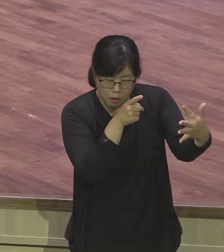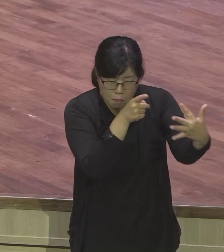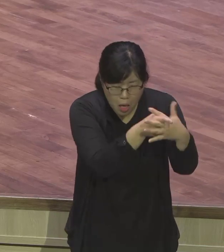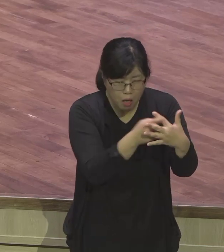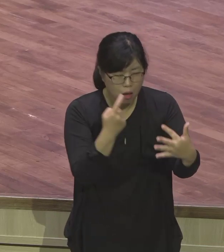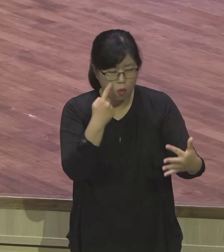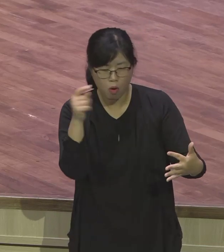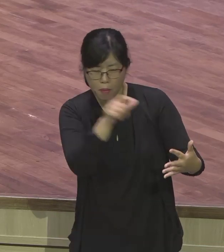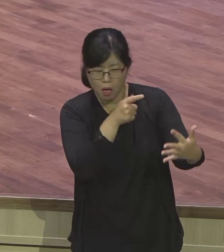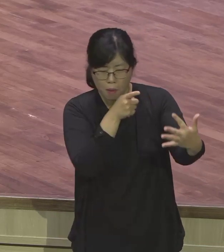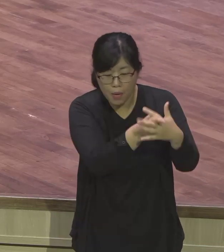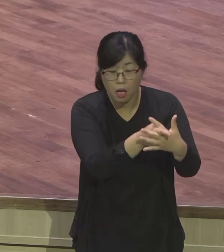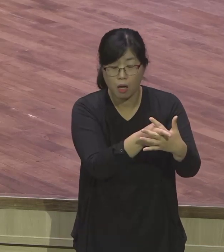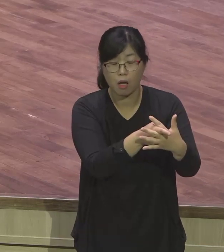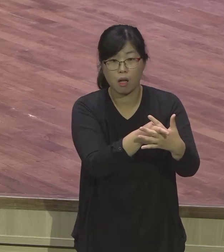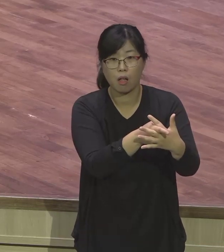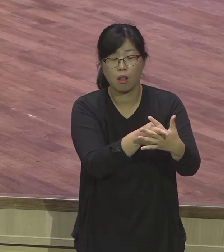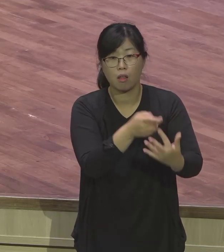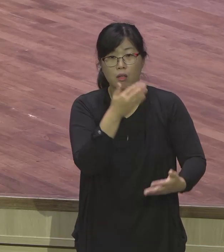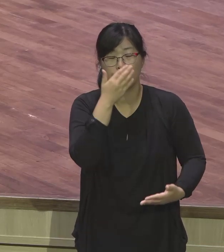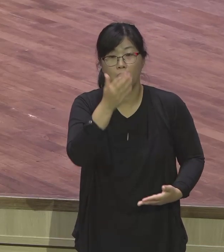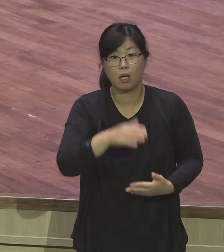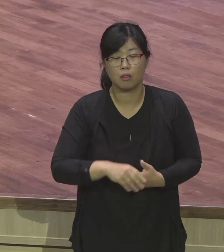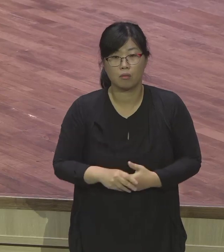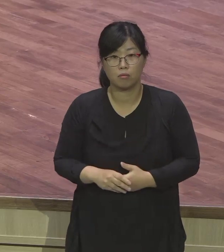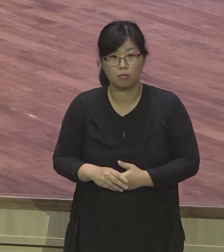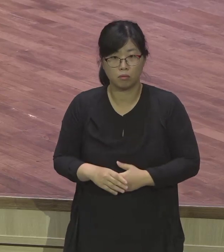수 없는 내면의 근심을 요셉은 알아차린 거예요.